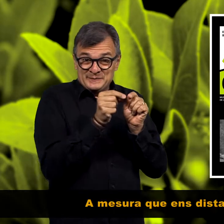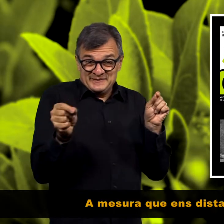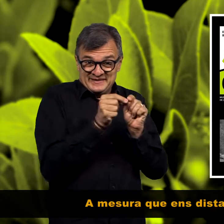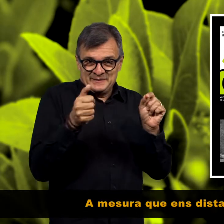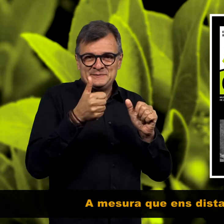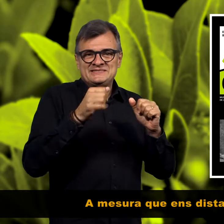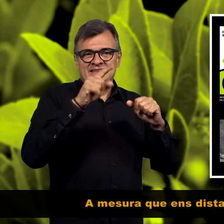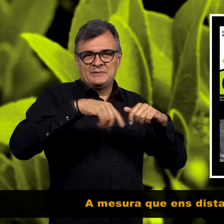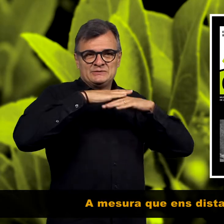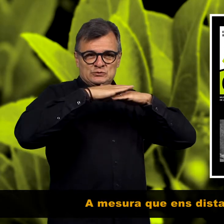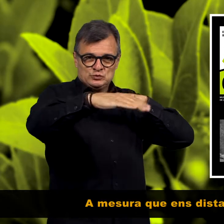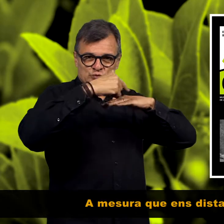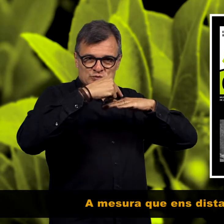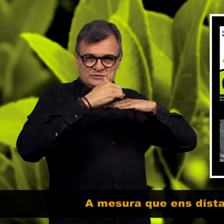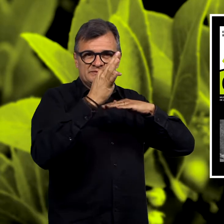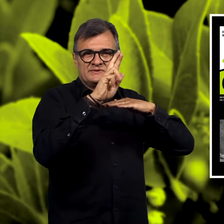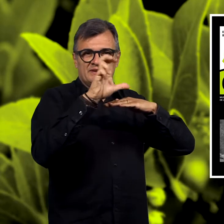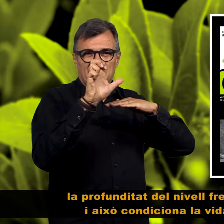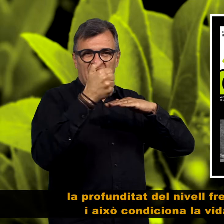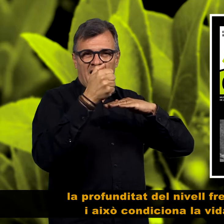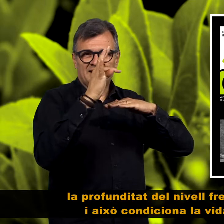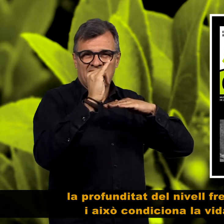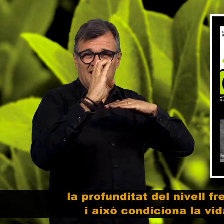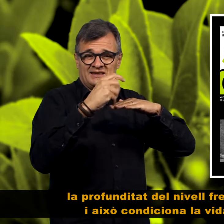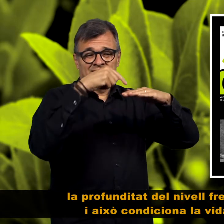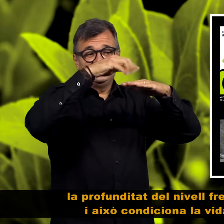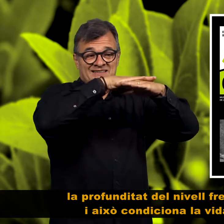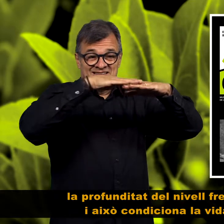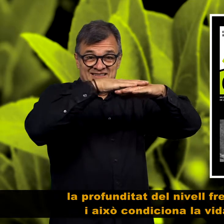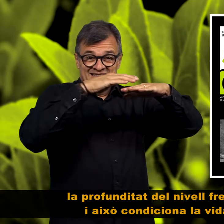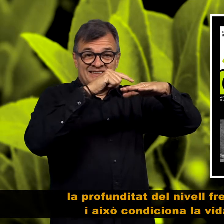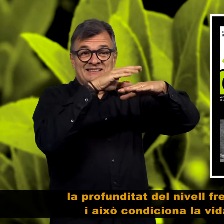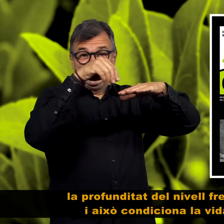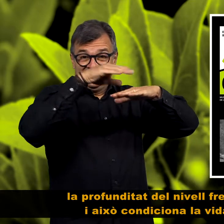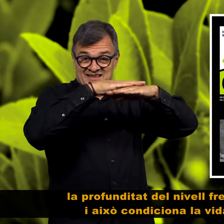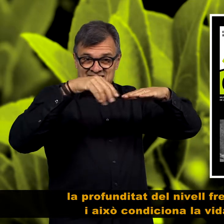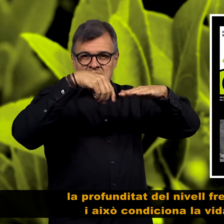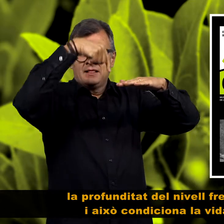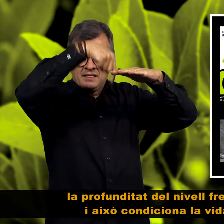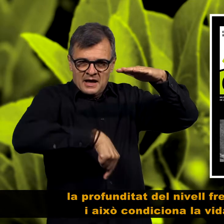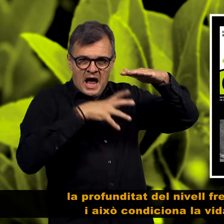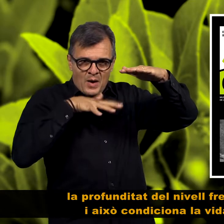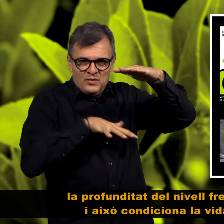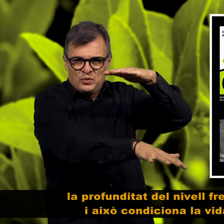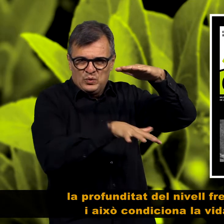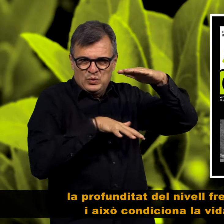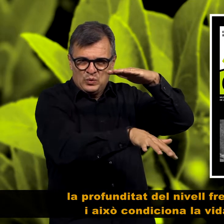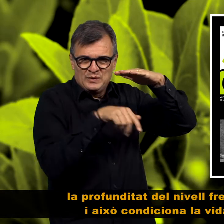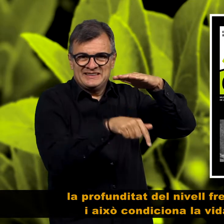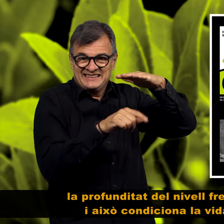A mesura que ens distanciem del riu, la profunditat del nivell freàtic és més gran, i això condiciona la vida dels arbres.